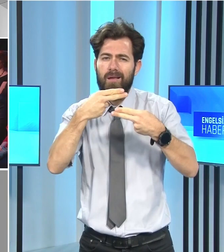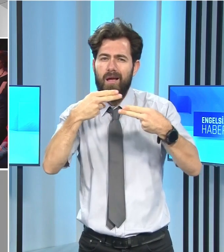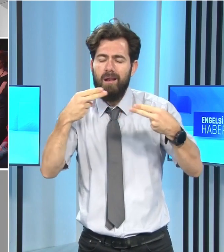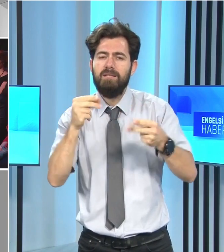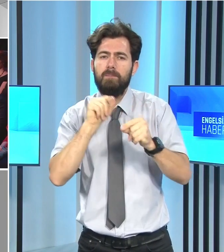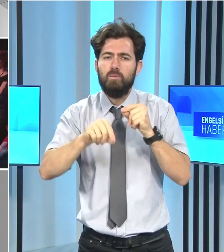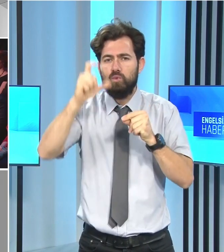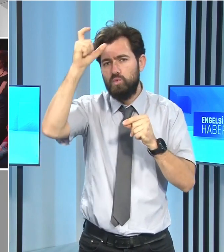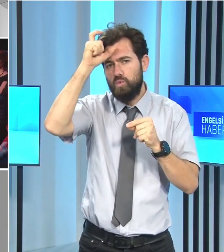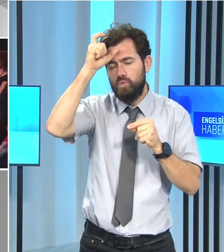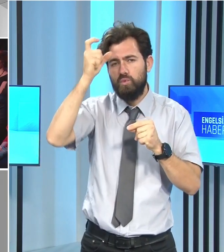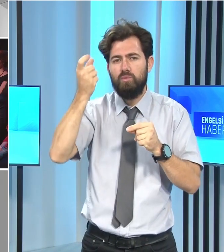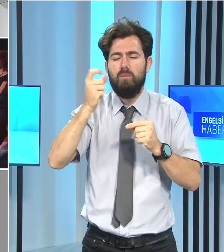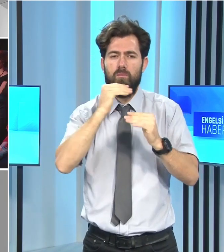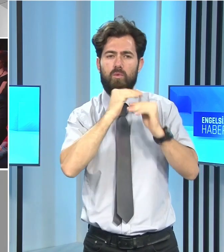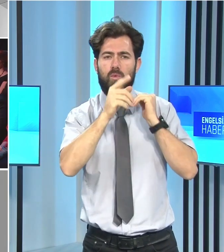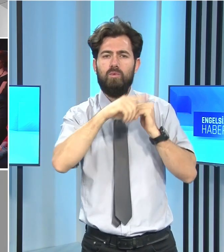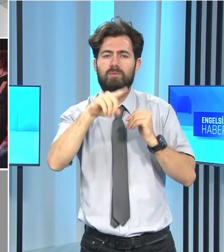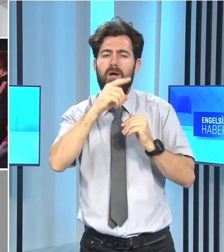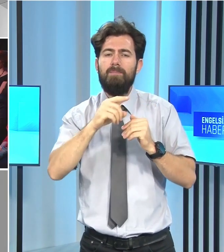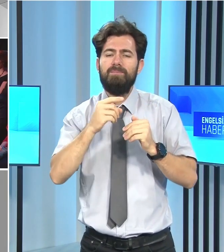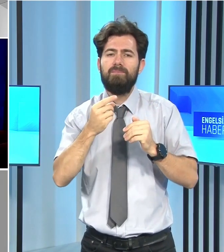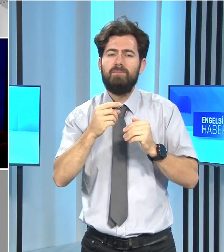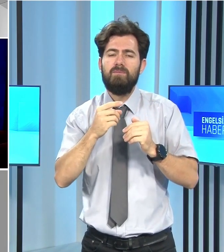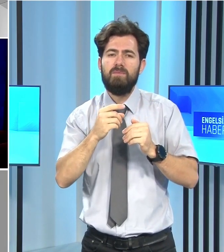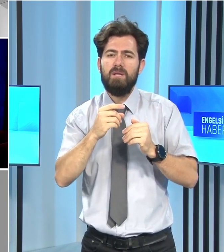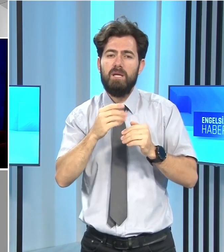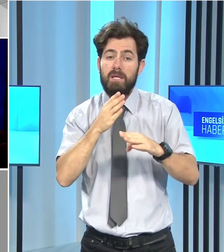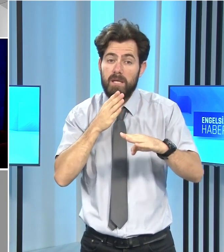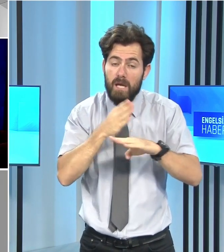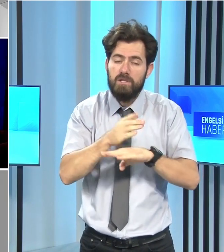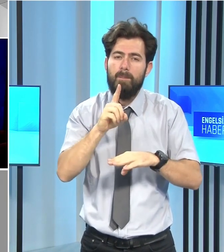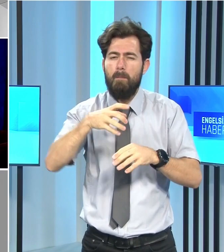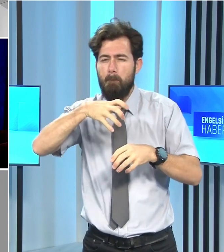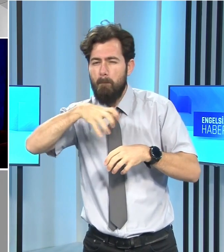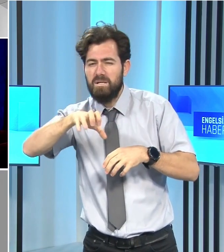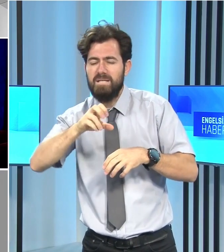Türk'ünün de Türk milletinin asli bir unsuru olduğunu belirtti.